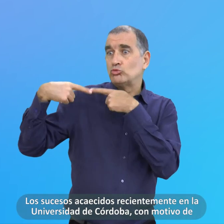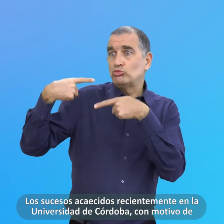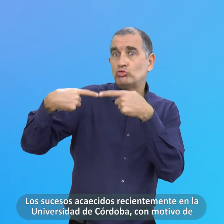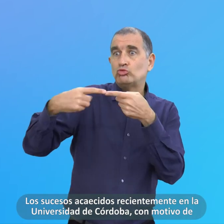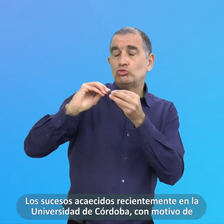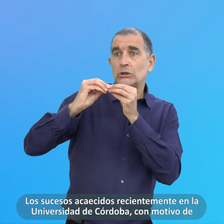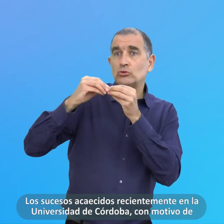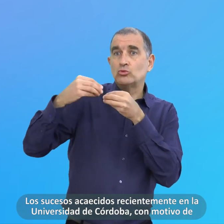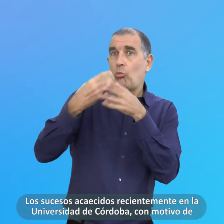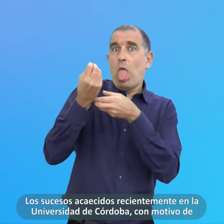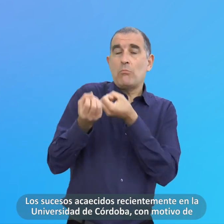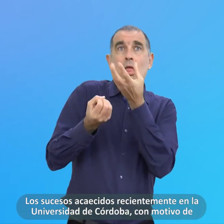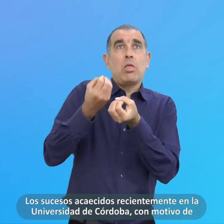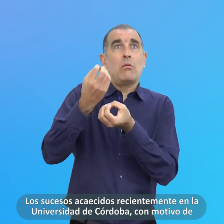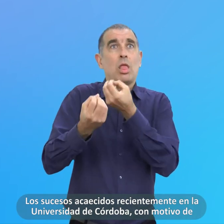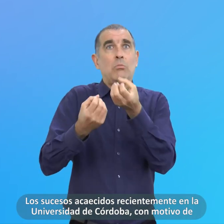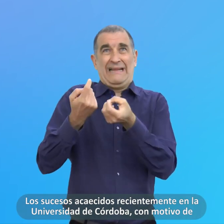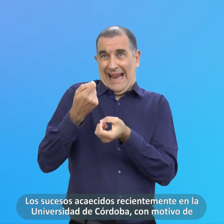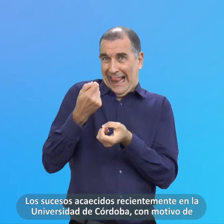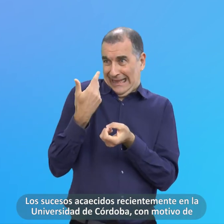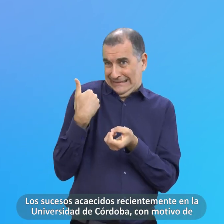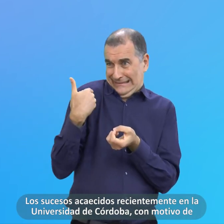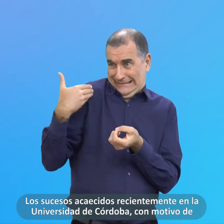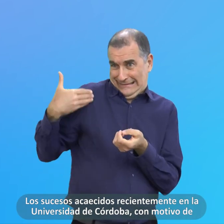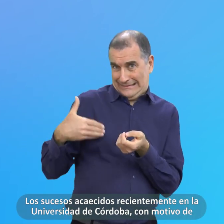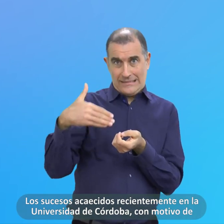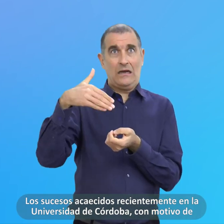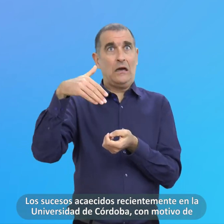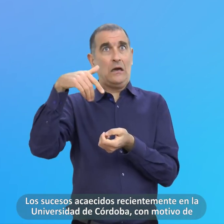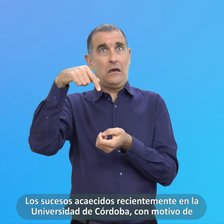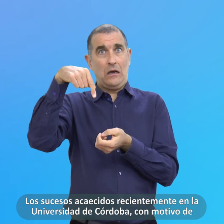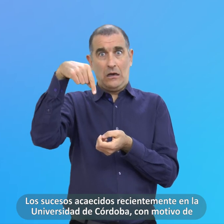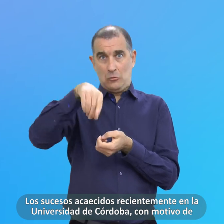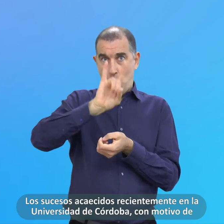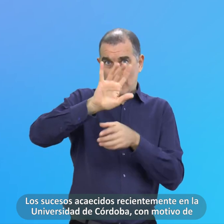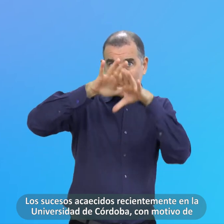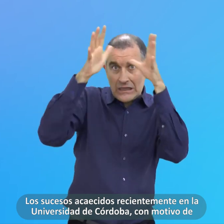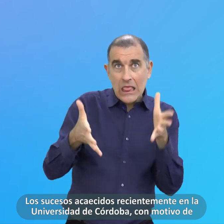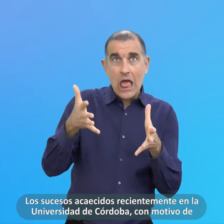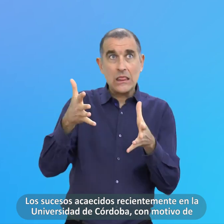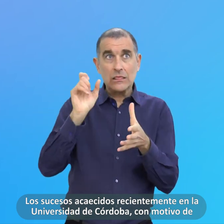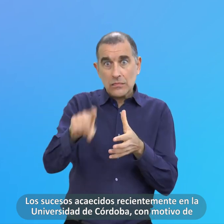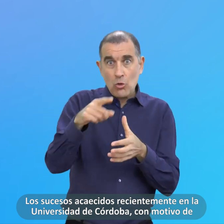Los Sucesos Acaecidos Recientemente En La Universidad De Córdoba